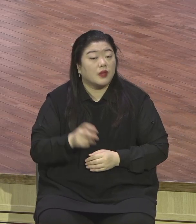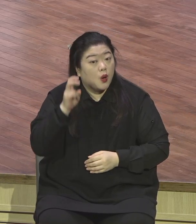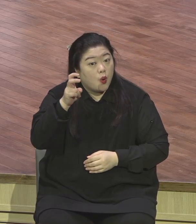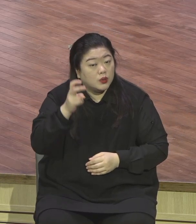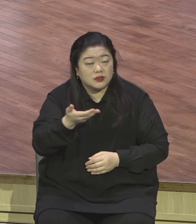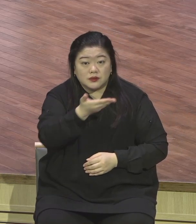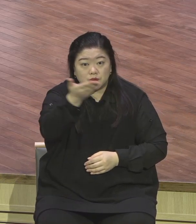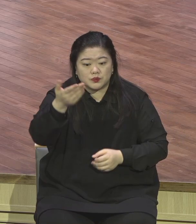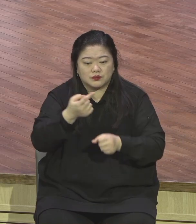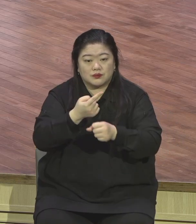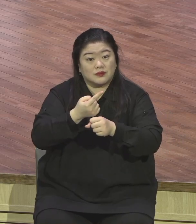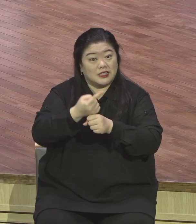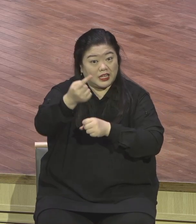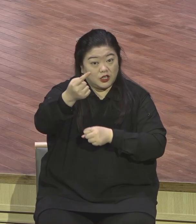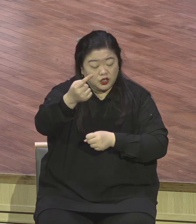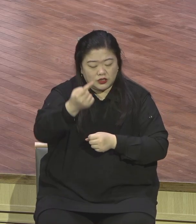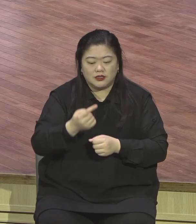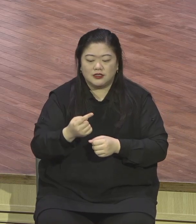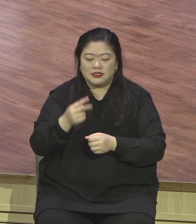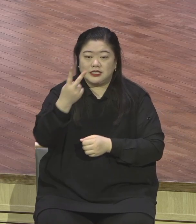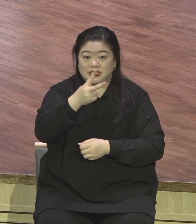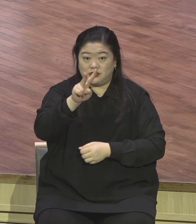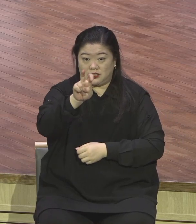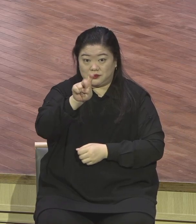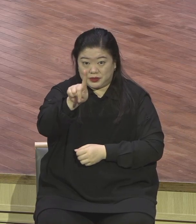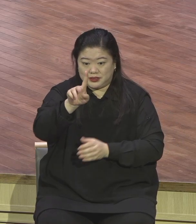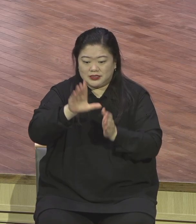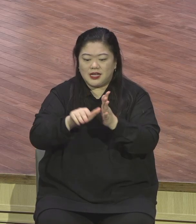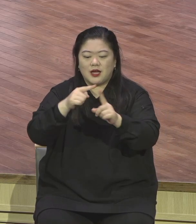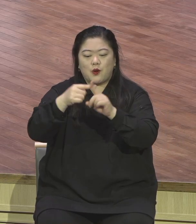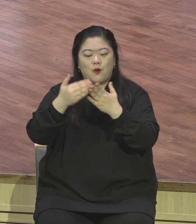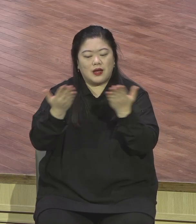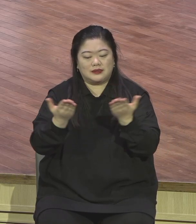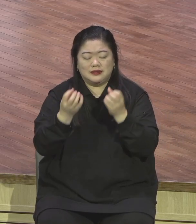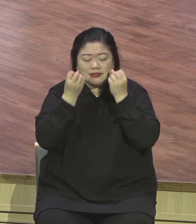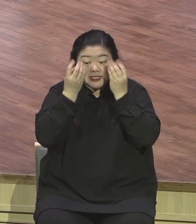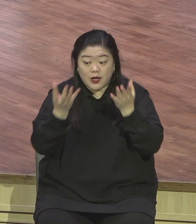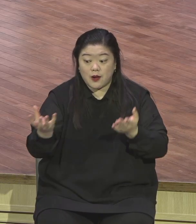어떻게 내가 주의를 할까 염려하고 두려워할 이유가 없어요.